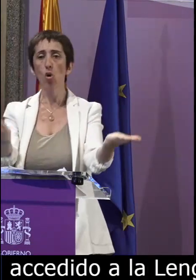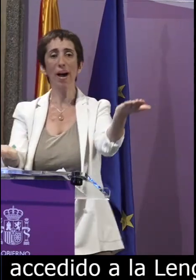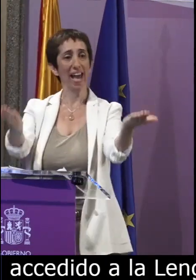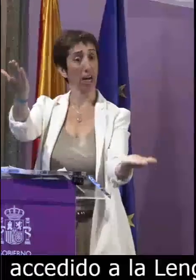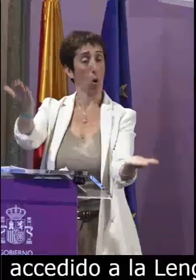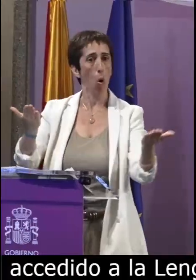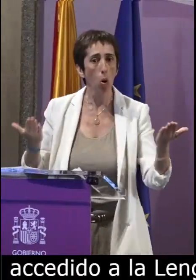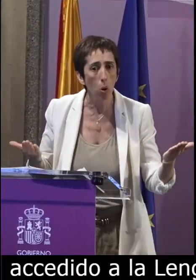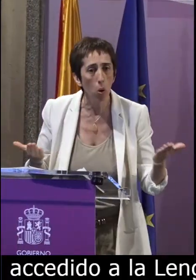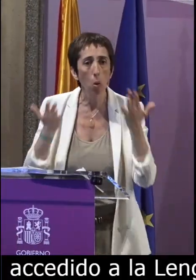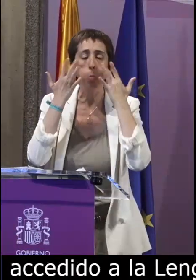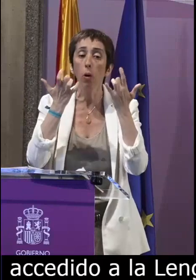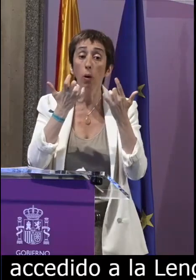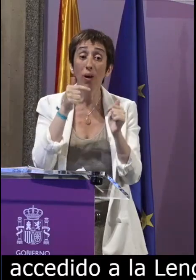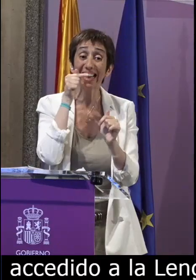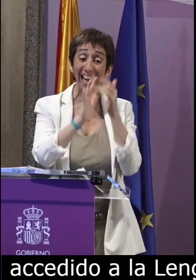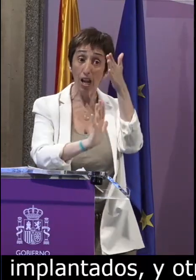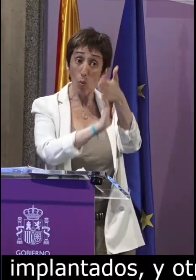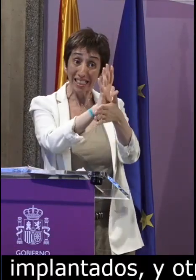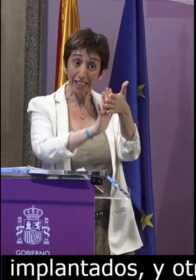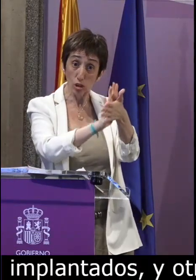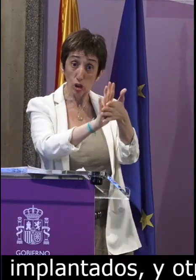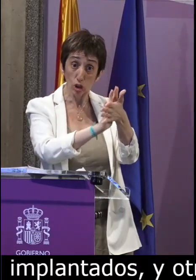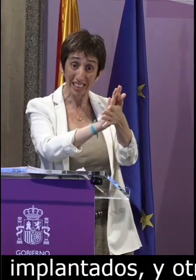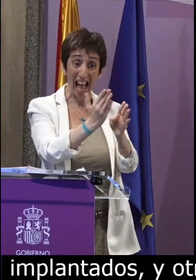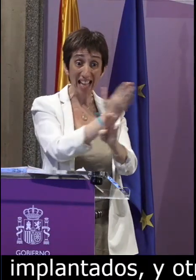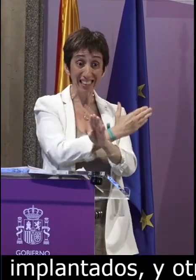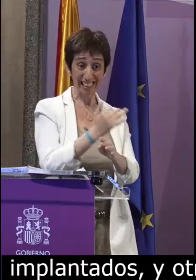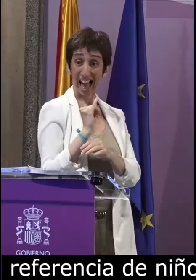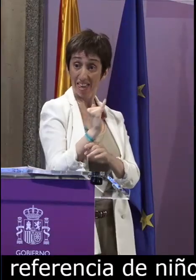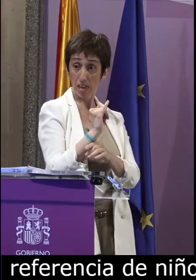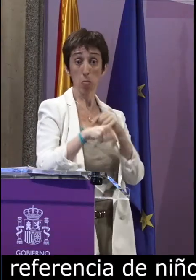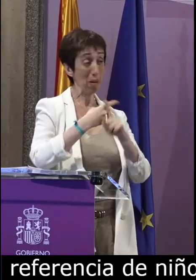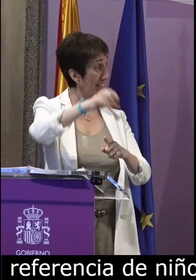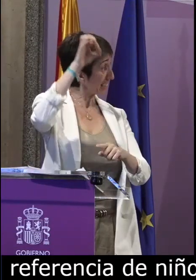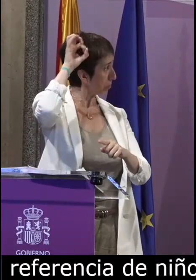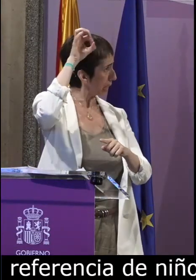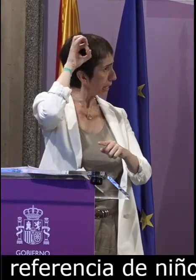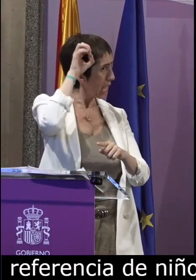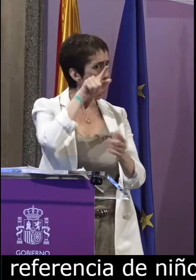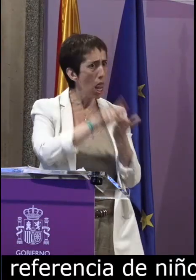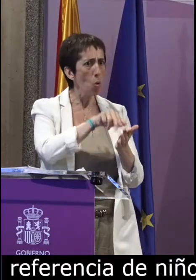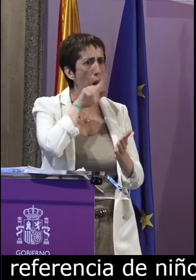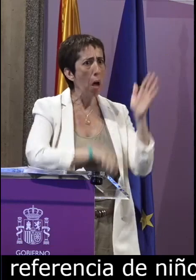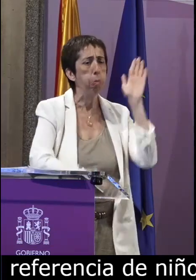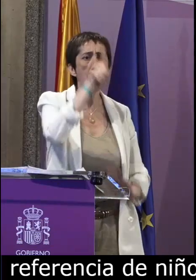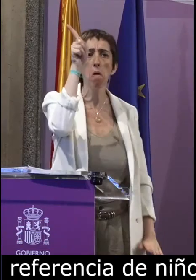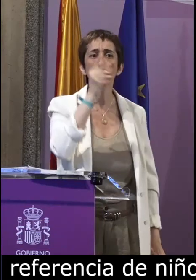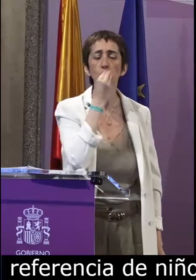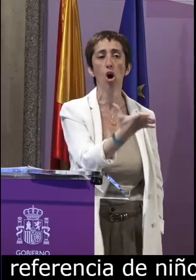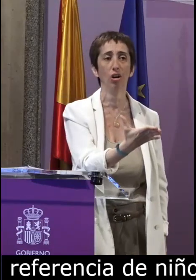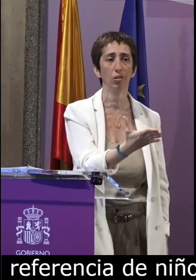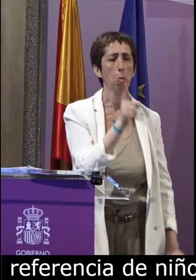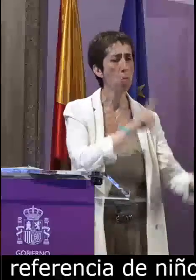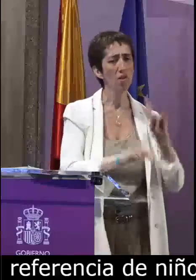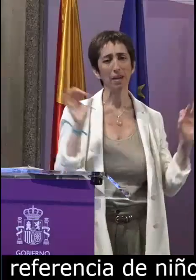de niños en la misma situación pero sin lengua de signos y una de las conclusiones a las que ha llegado este estudio de esta